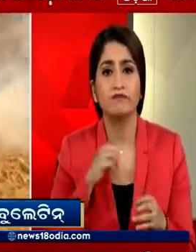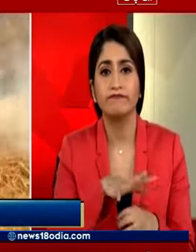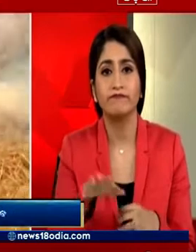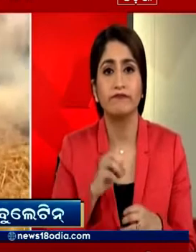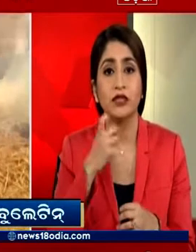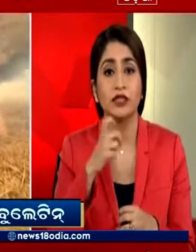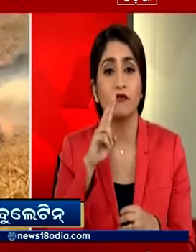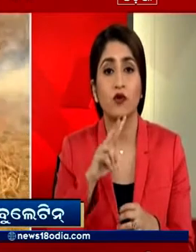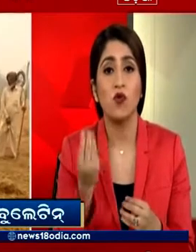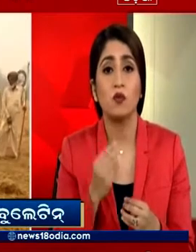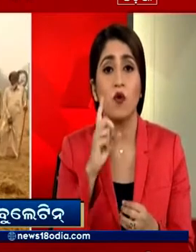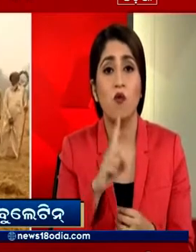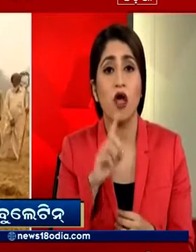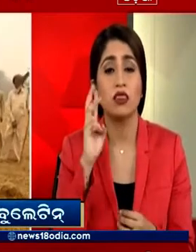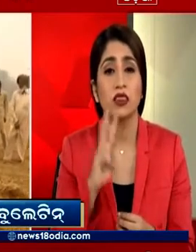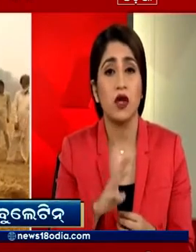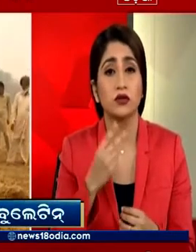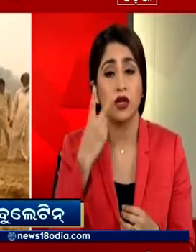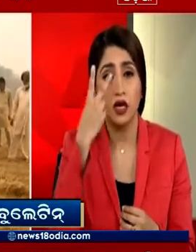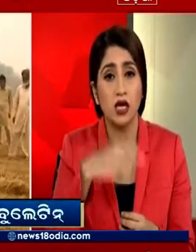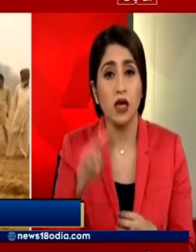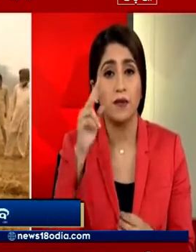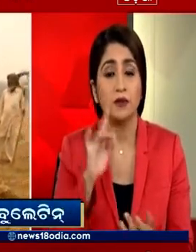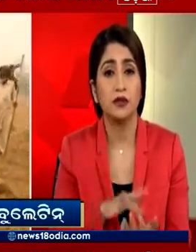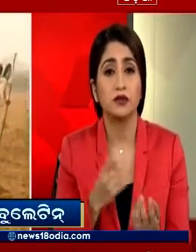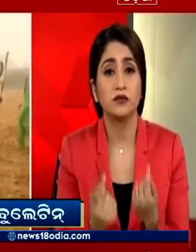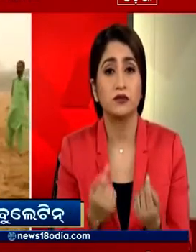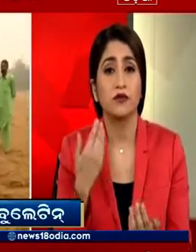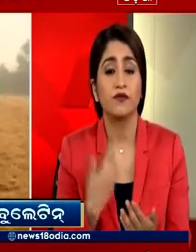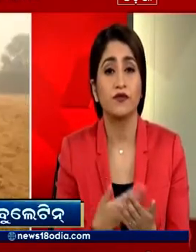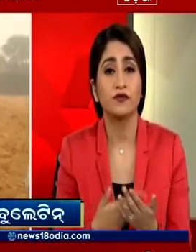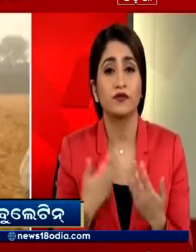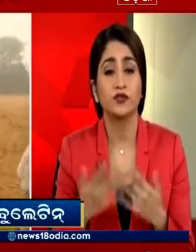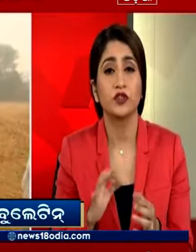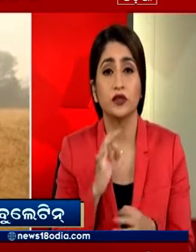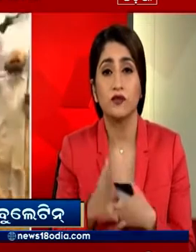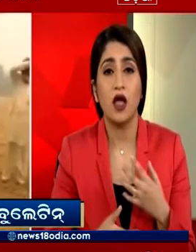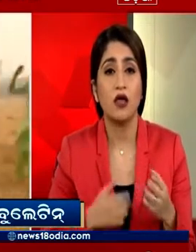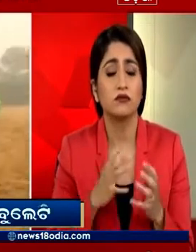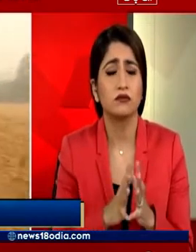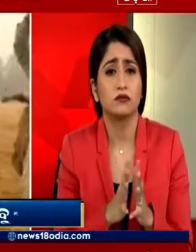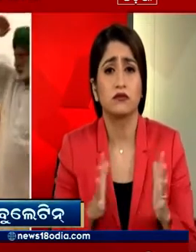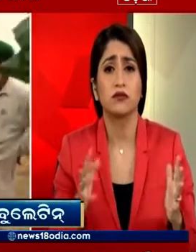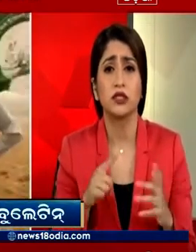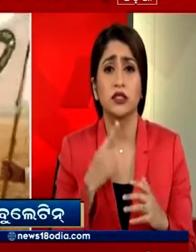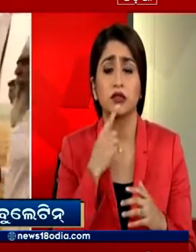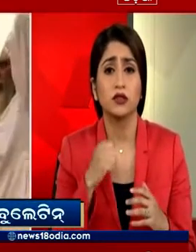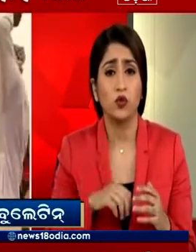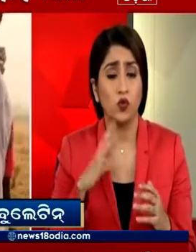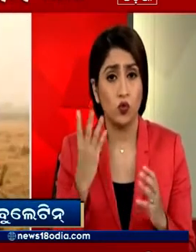घंटों में 1000 से जादा पराली जलाने के मामने सामने आ चुकी हैं किसान अपने किसान संगटनों की गाड़ियों पर